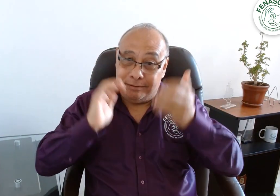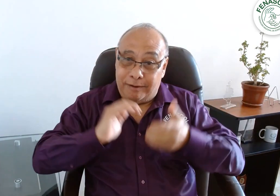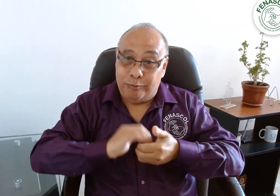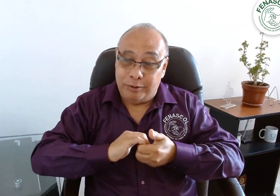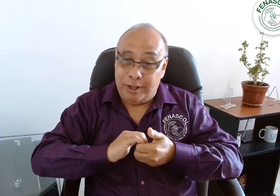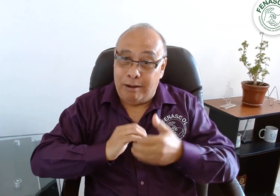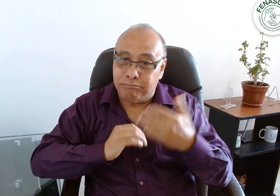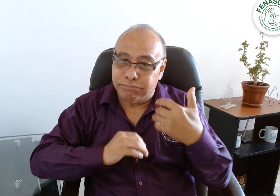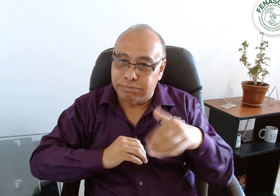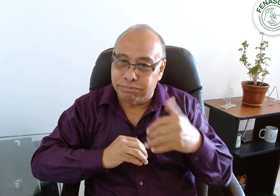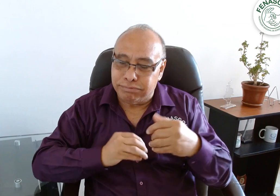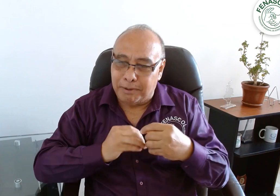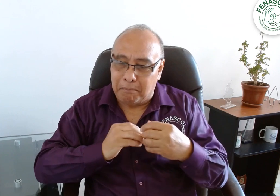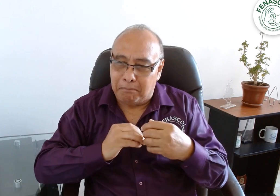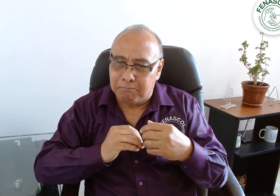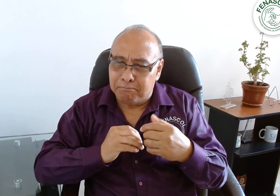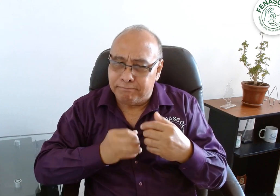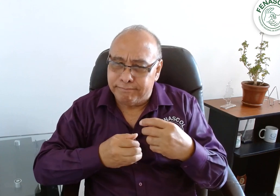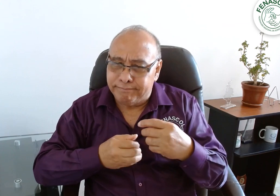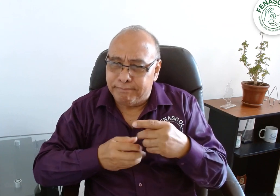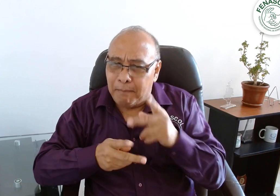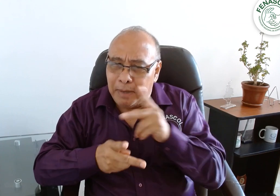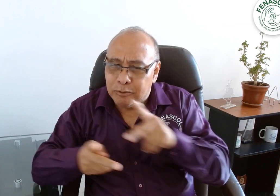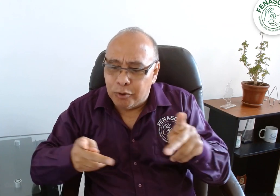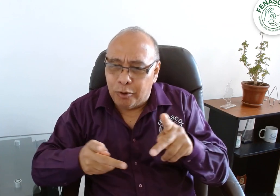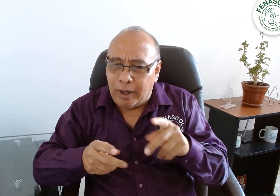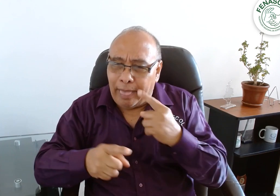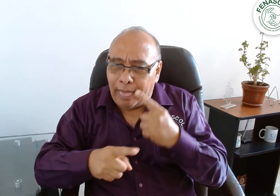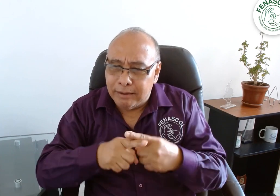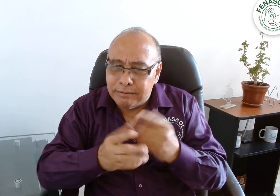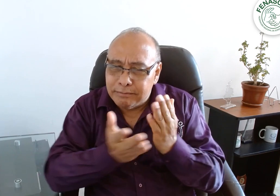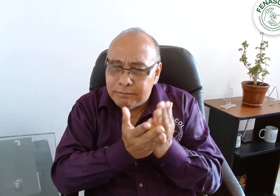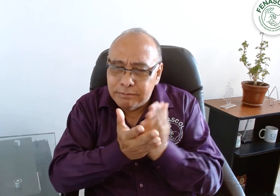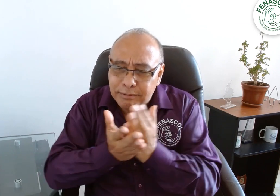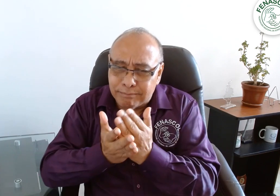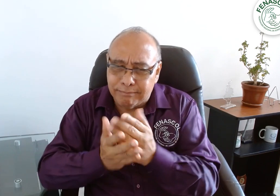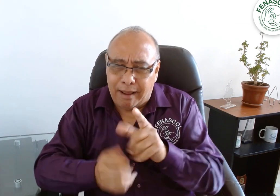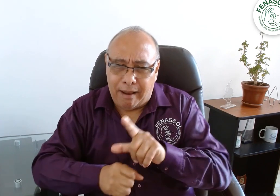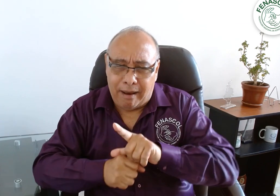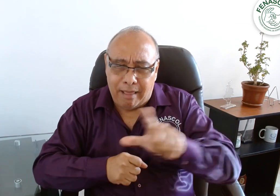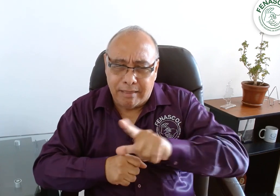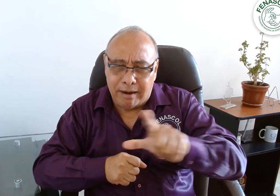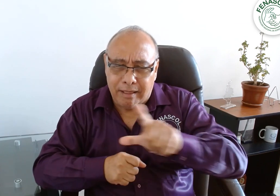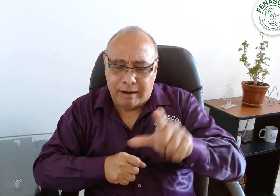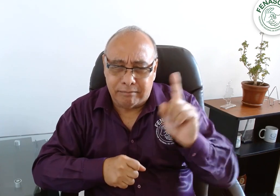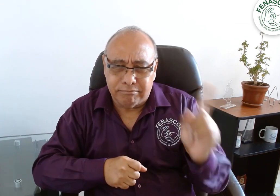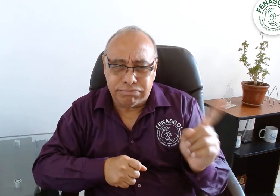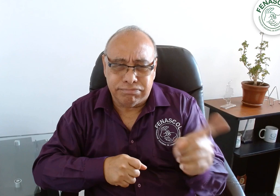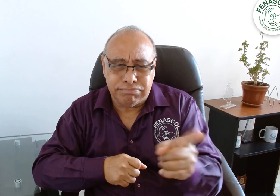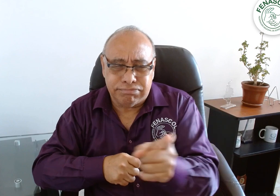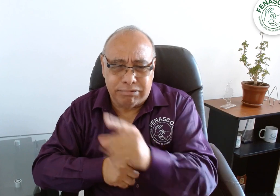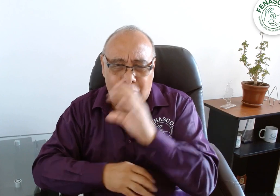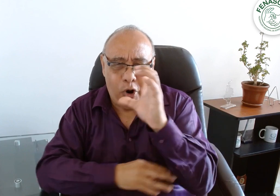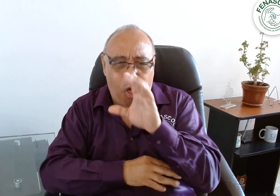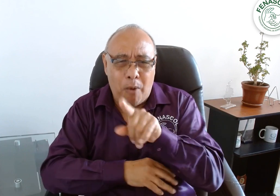Además, porque las personas sordas graduadas del Colegio de la Sabiduría son líderes en toda Colombia.